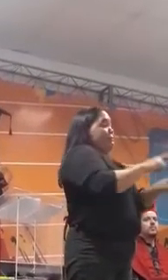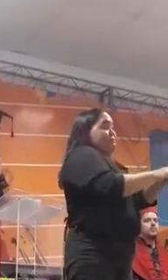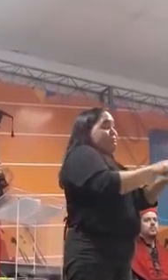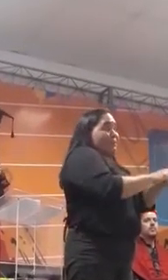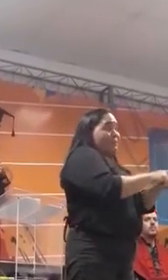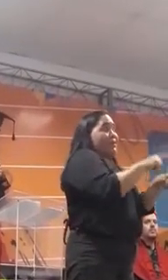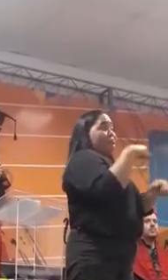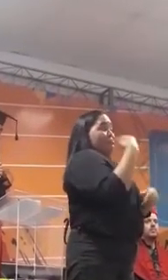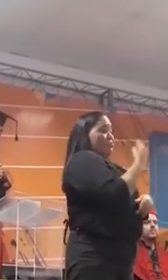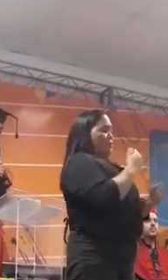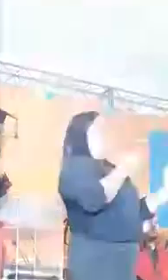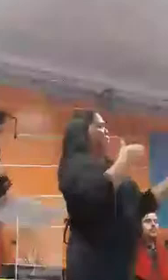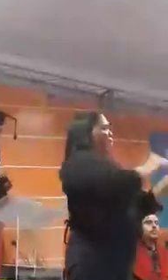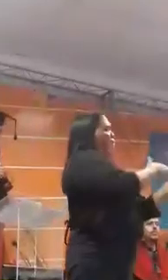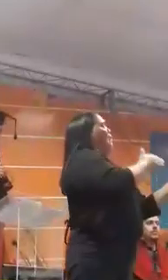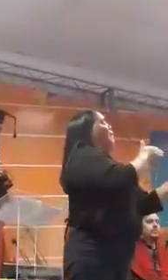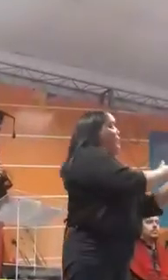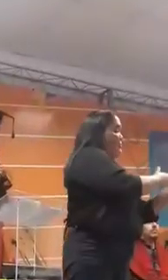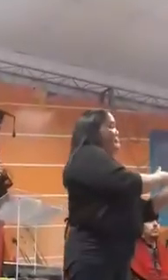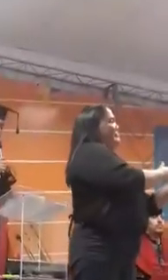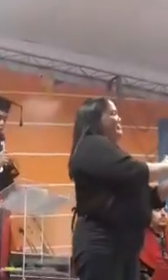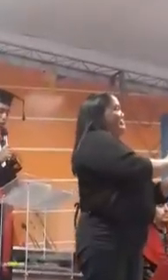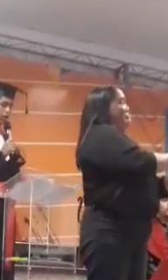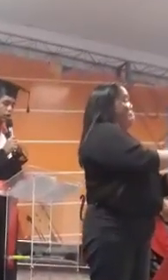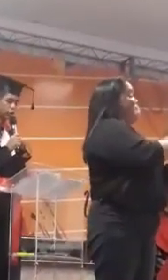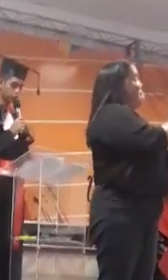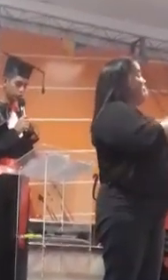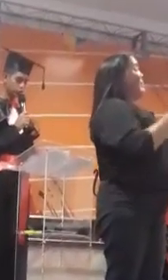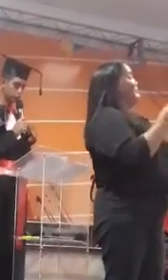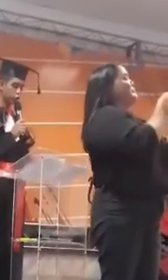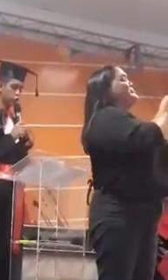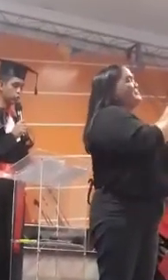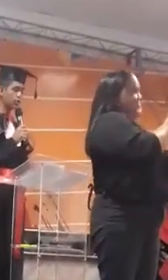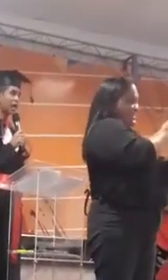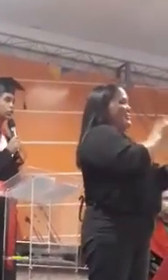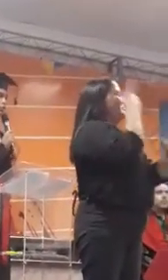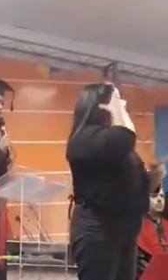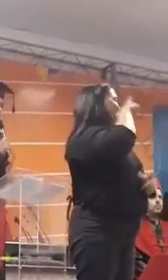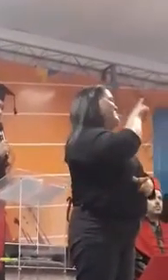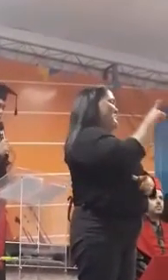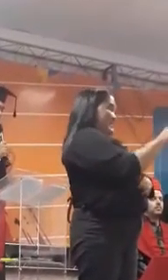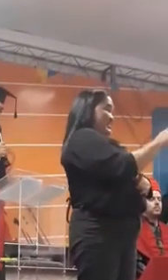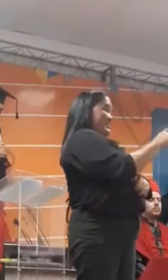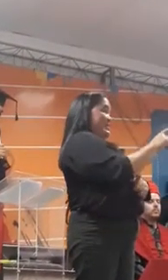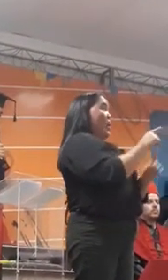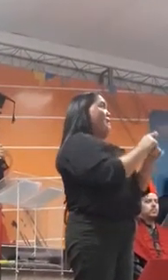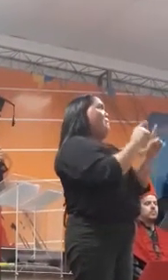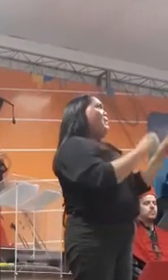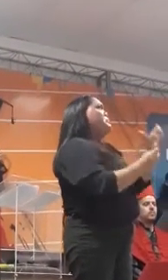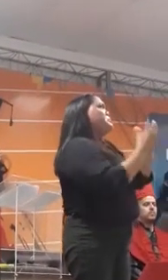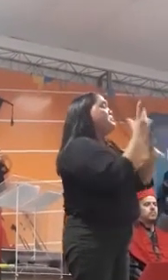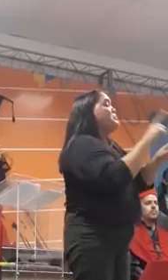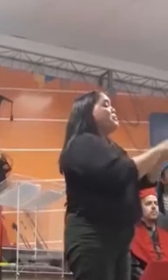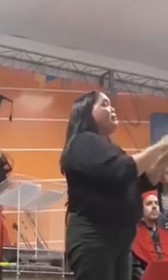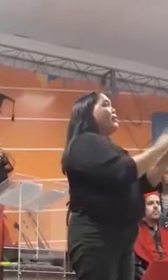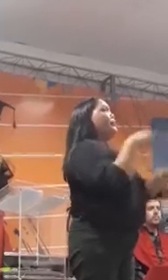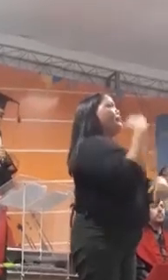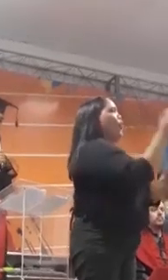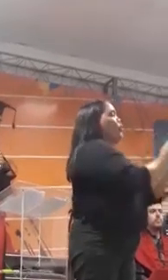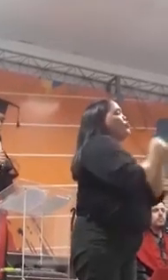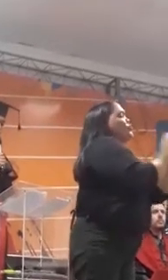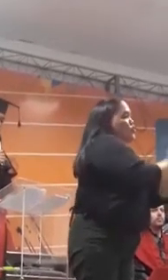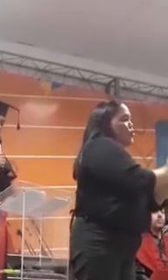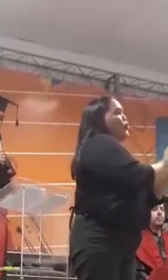possível. Fomos nos conscientizando que juntos somos a solução e não o problema. E